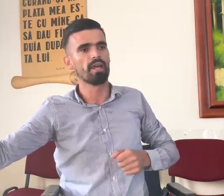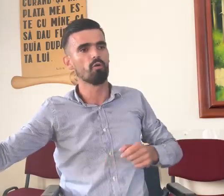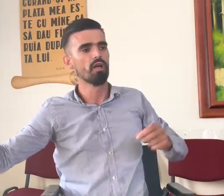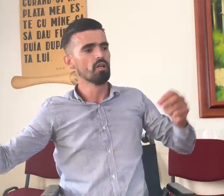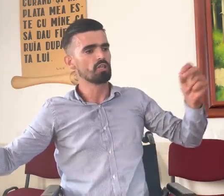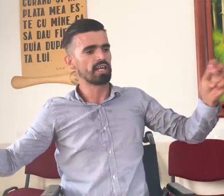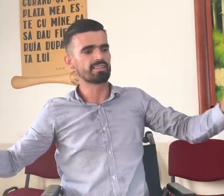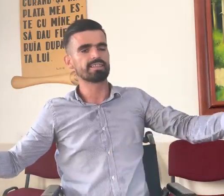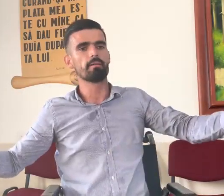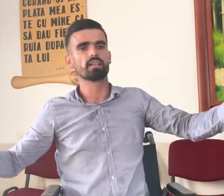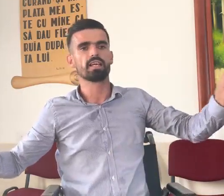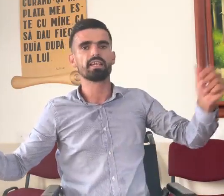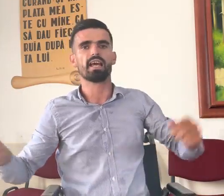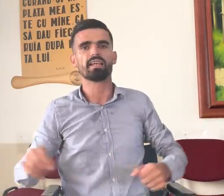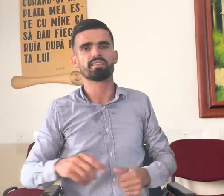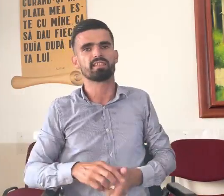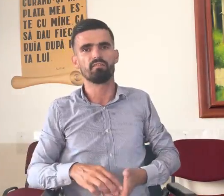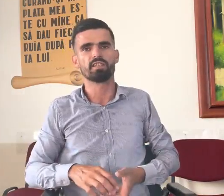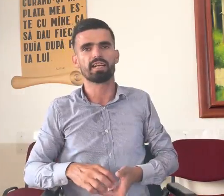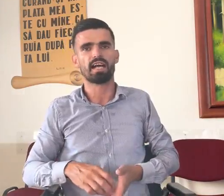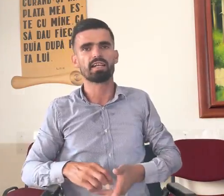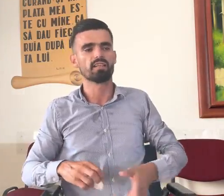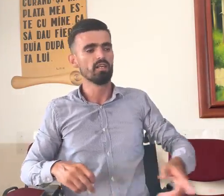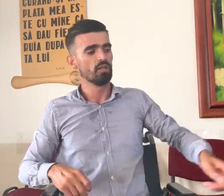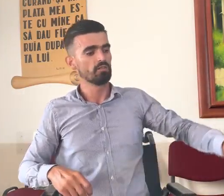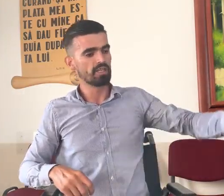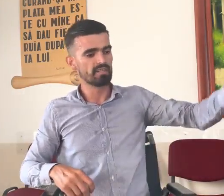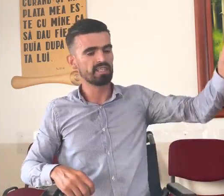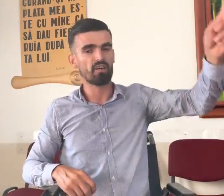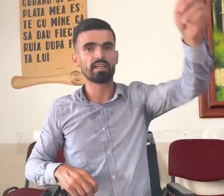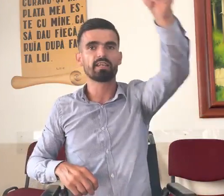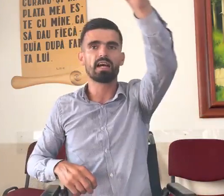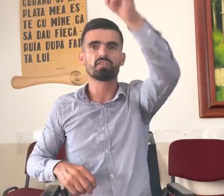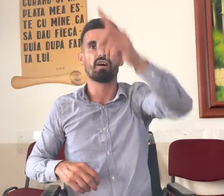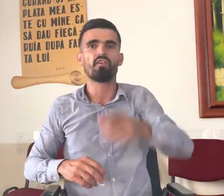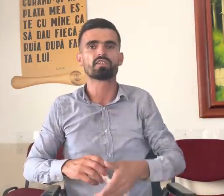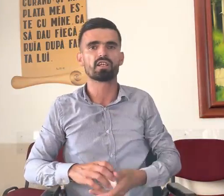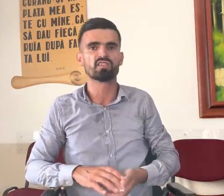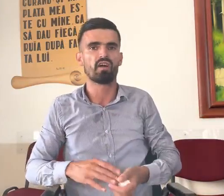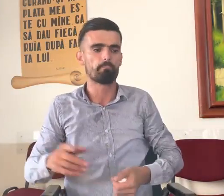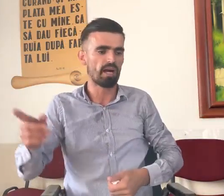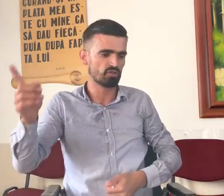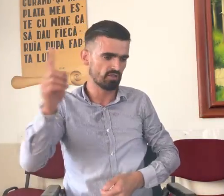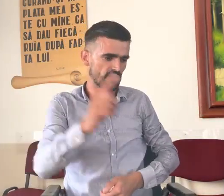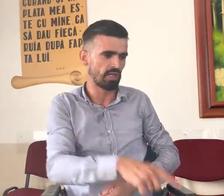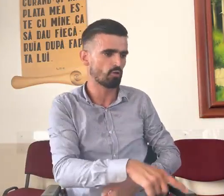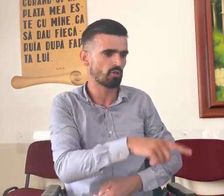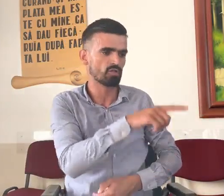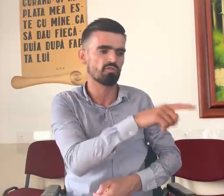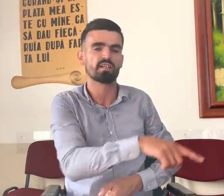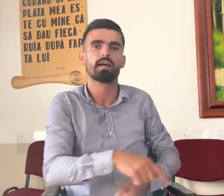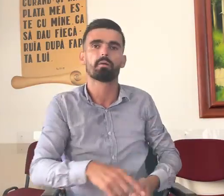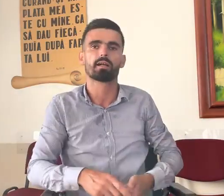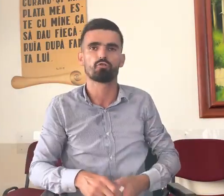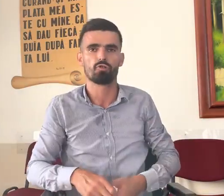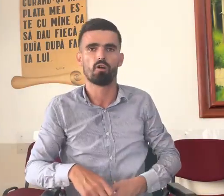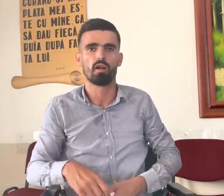meu, și ca semn că el este vindecat, el se va ridica și va face câțiva pași și se va întoarce și va sta pe cărucior.